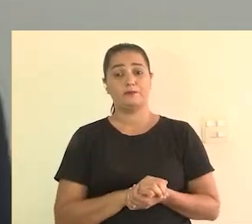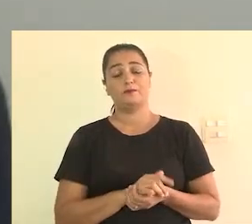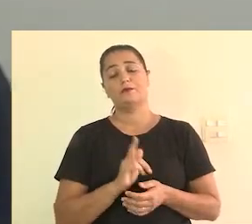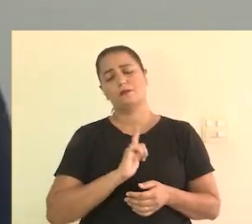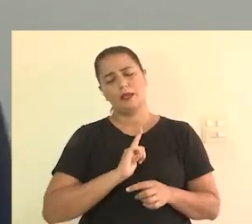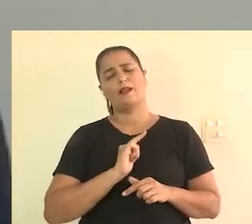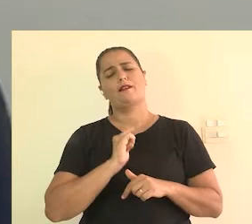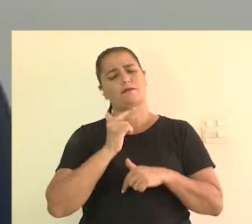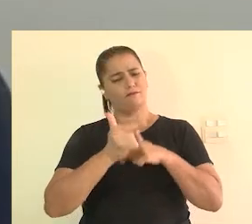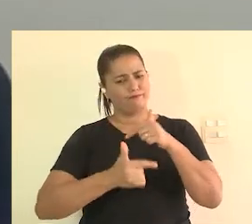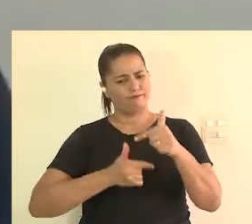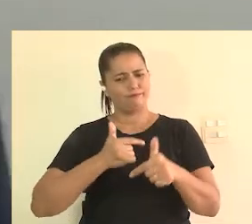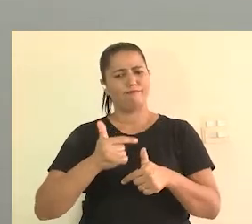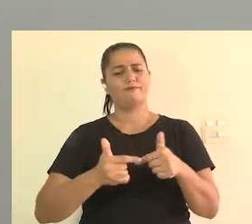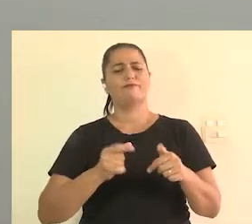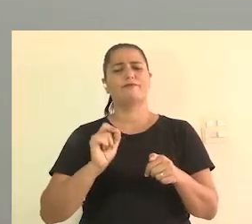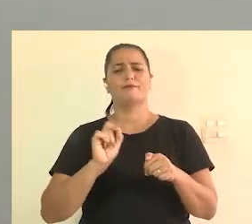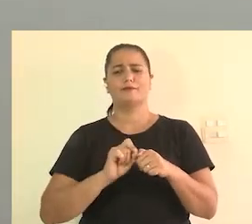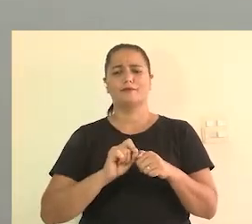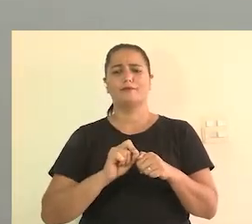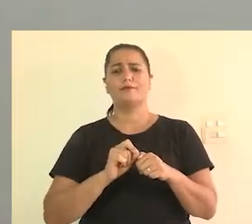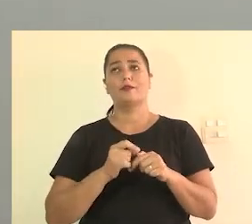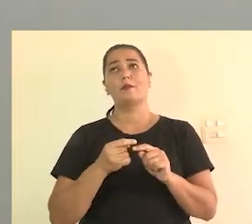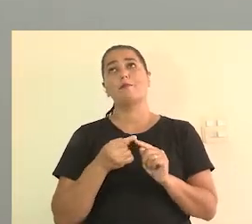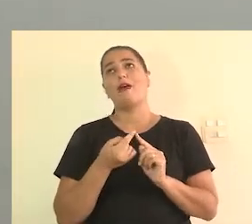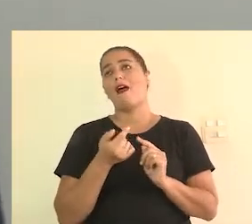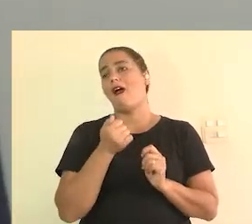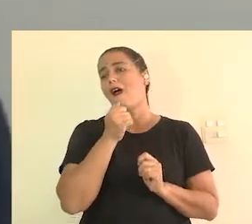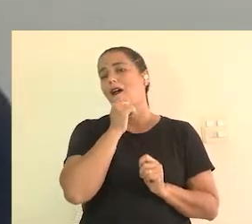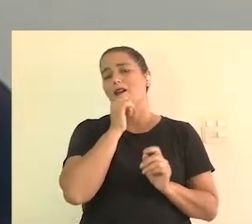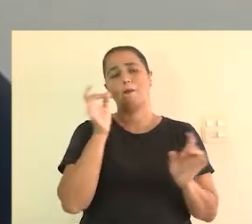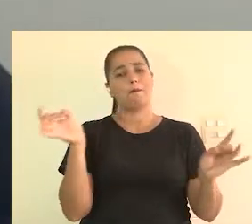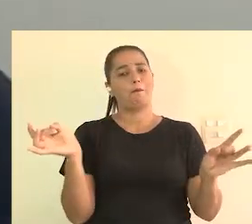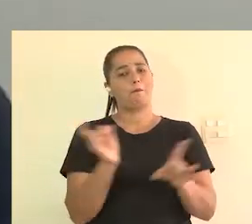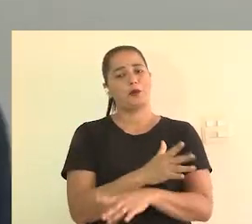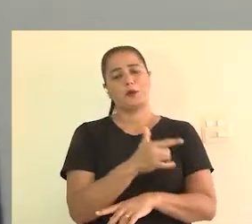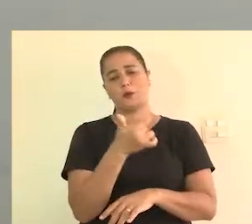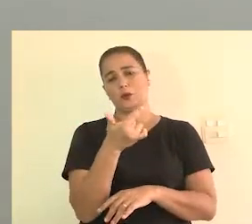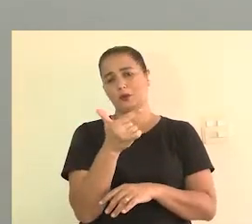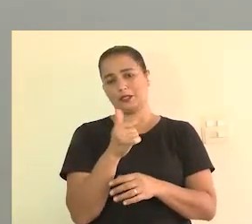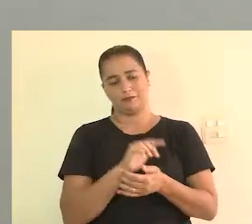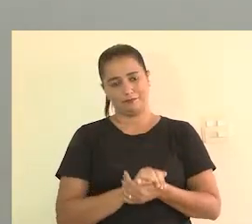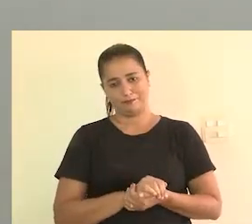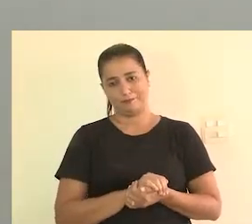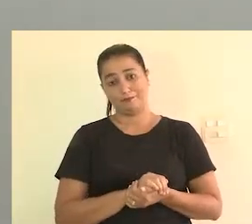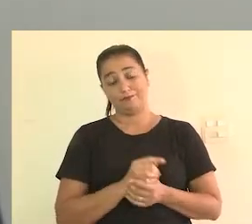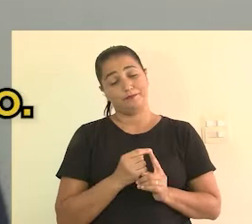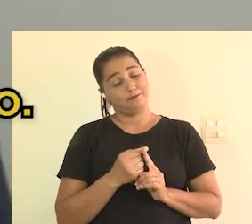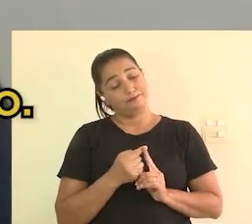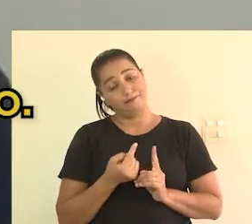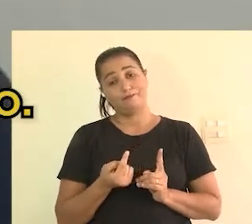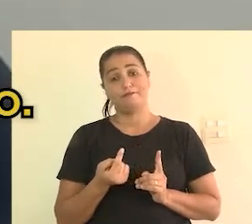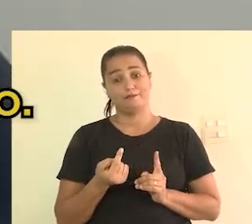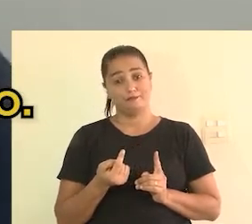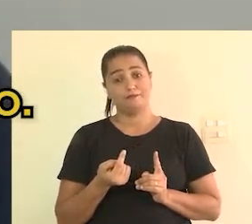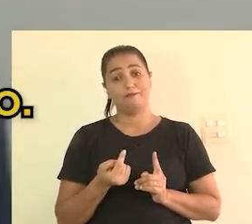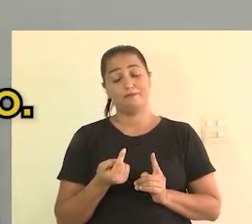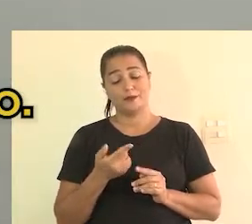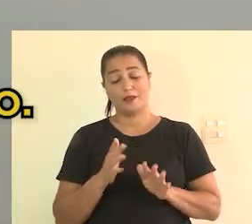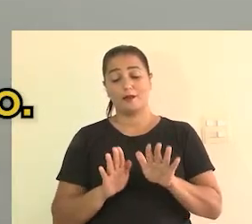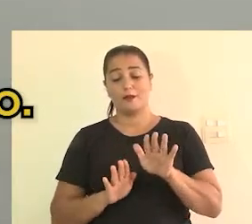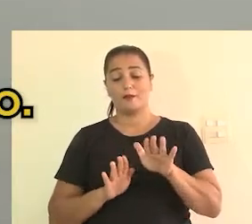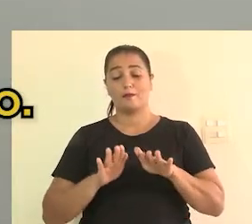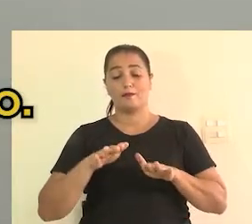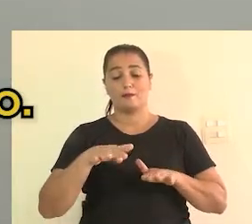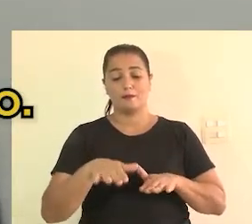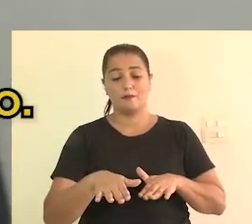muito tem sido feito, né? Mas está longe ainda do ideal, a gente sabe disso, né? Mas é